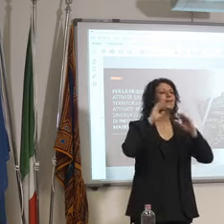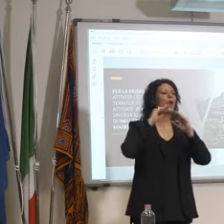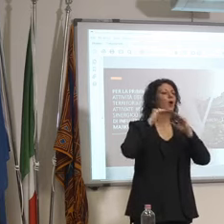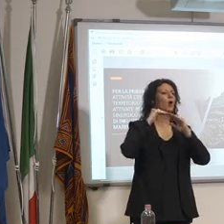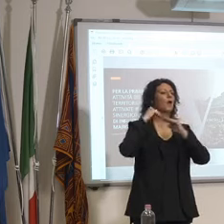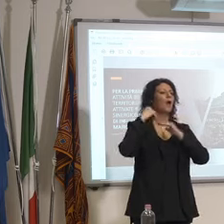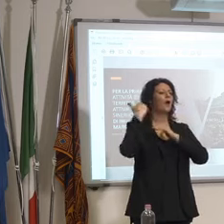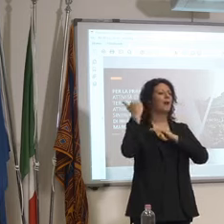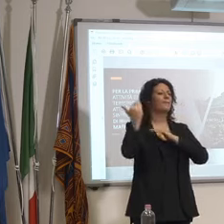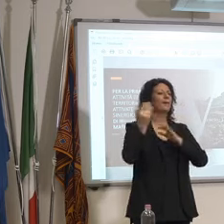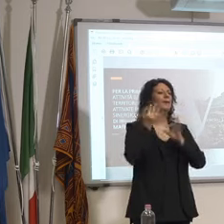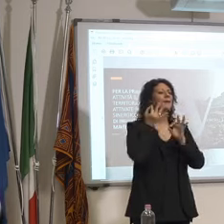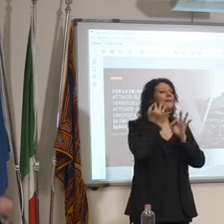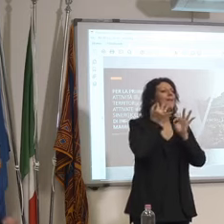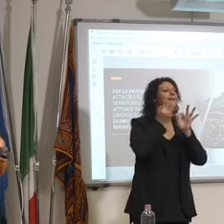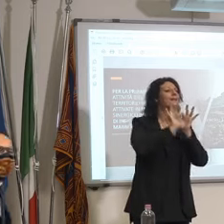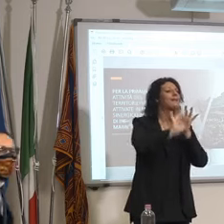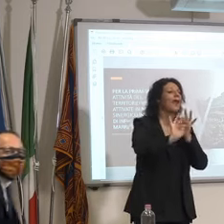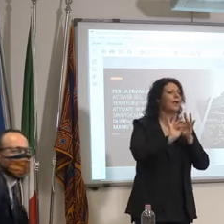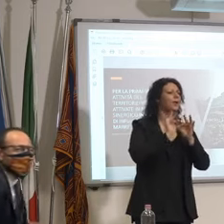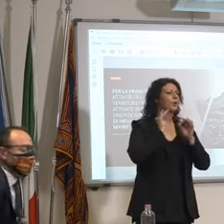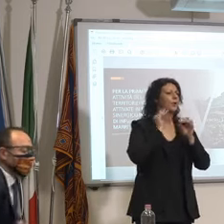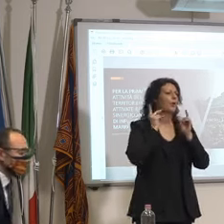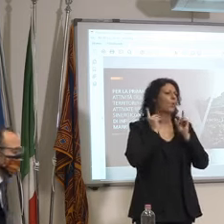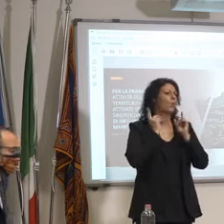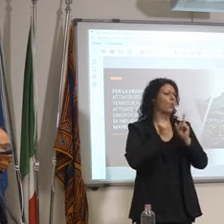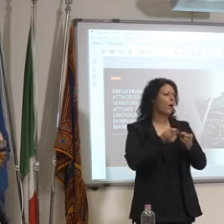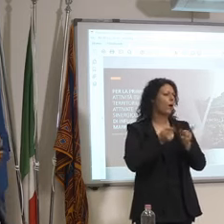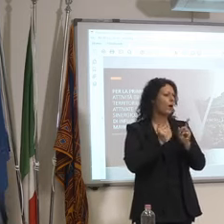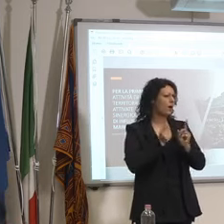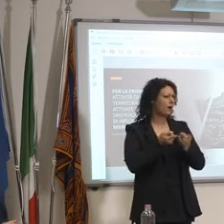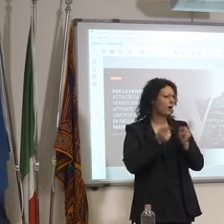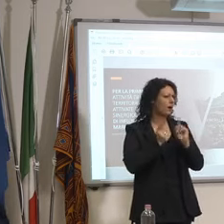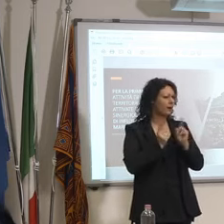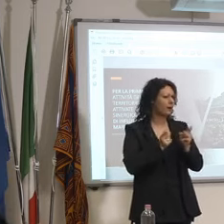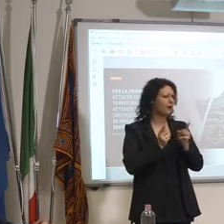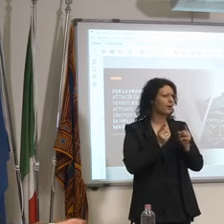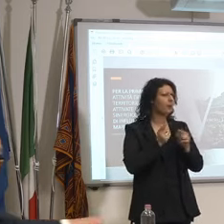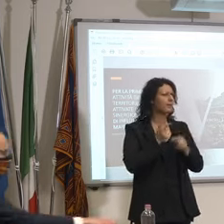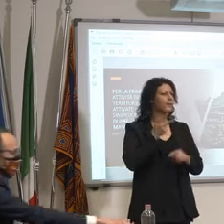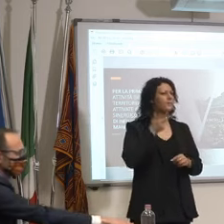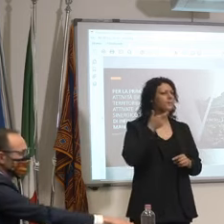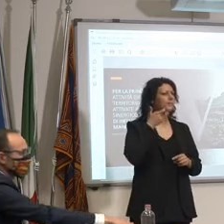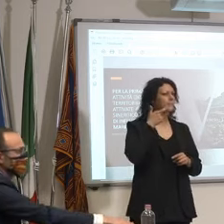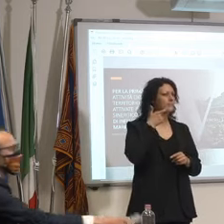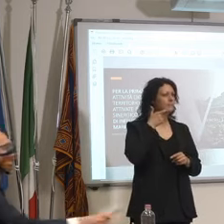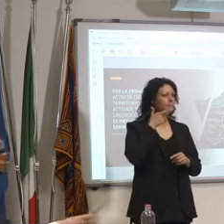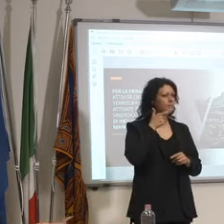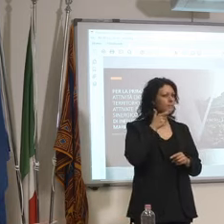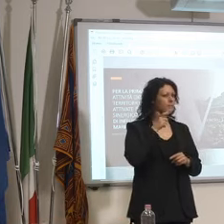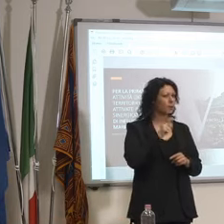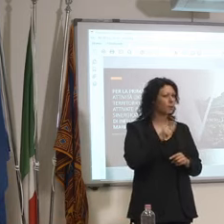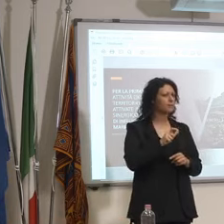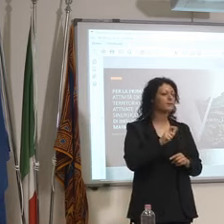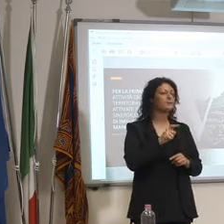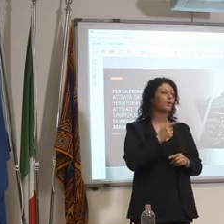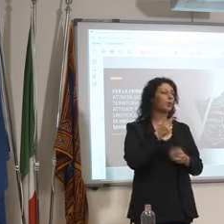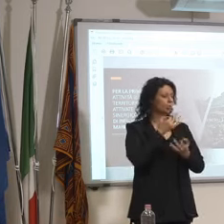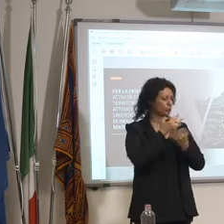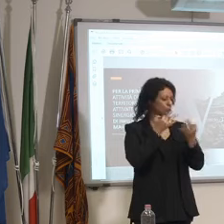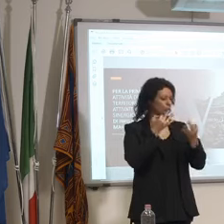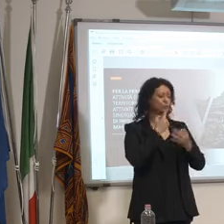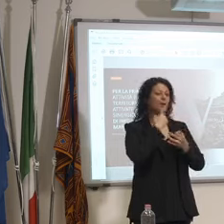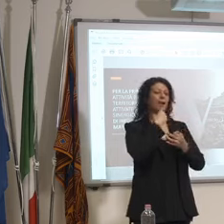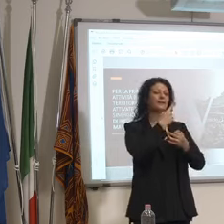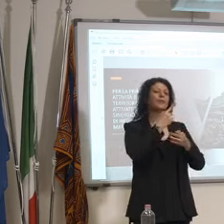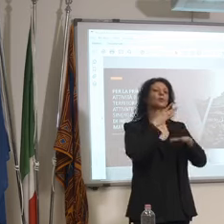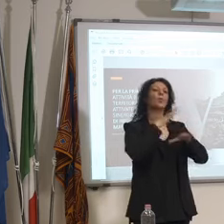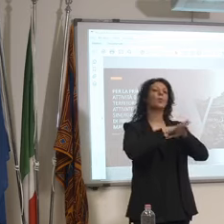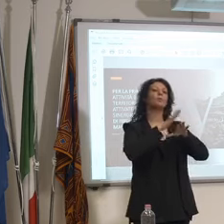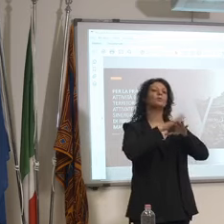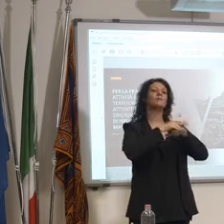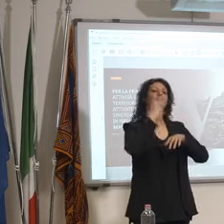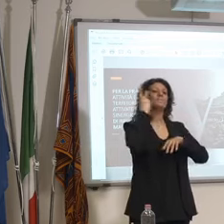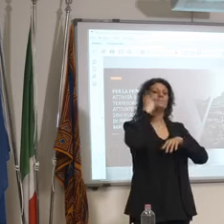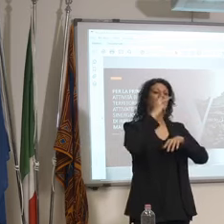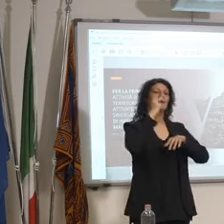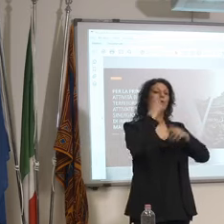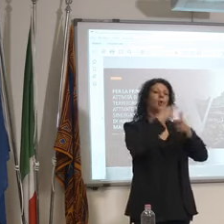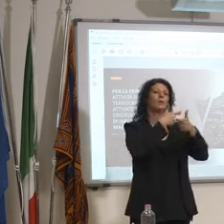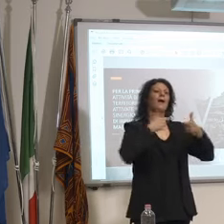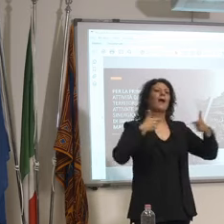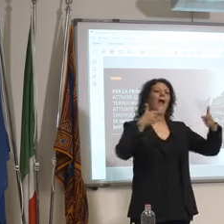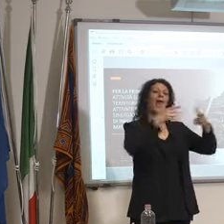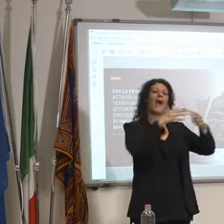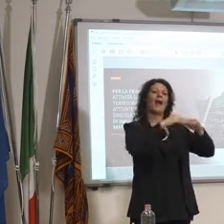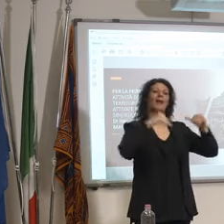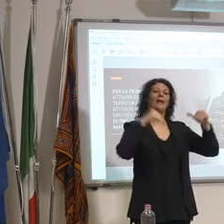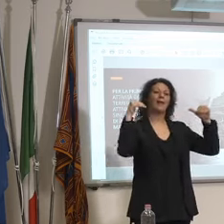interessante e positiva perché sono in discussione poter utilizzare l'arena non per mille persone come prevede la rita di